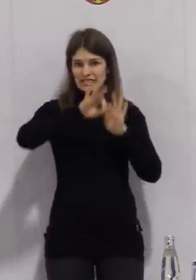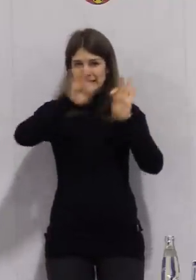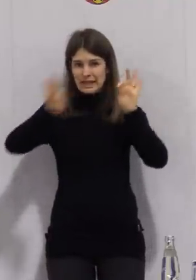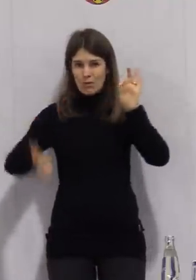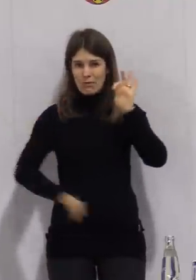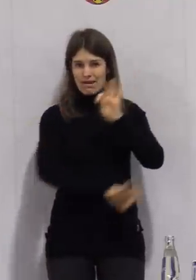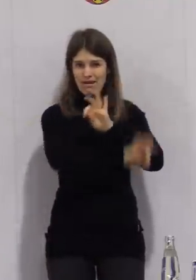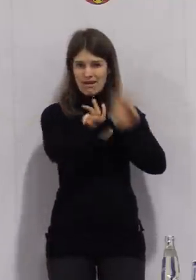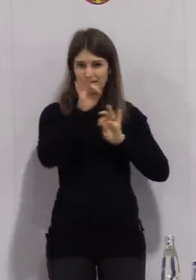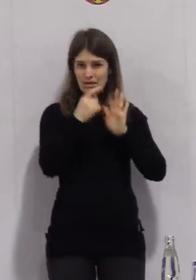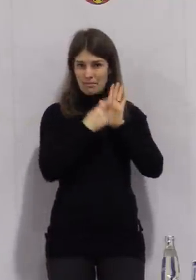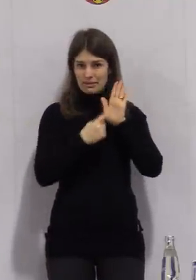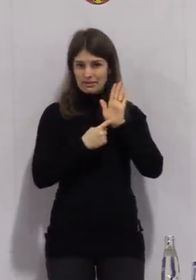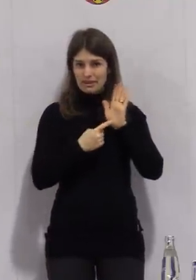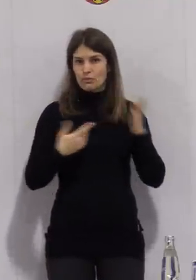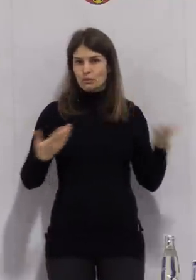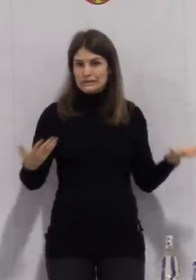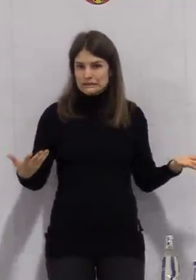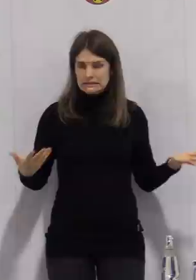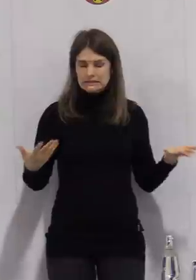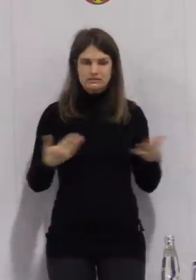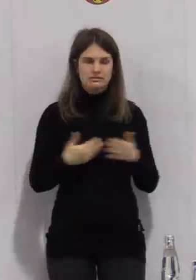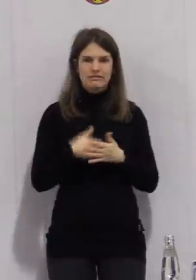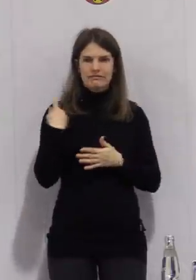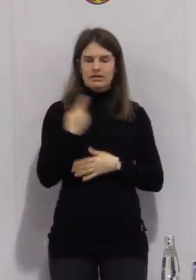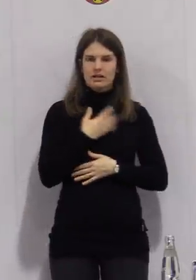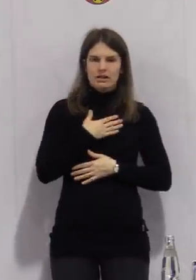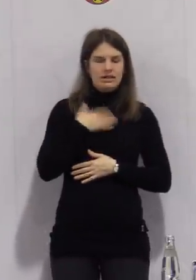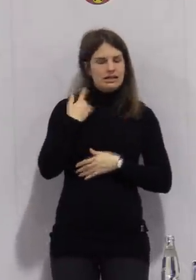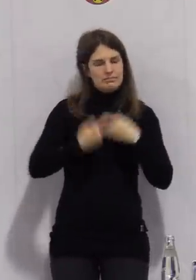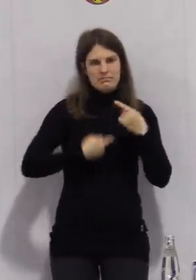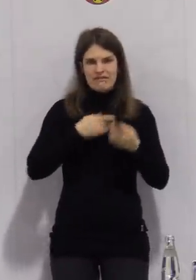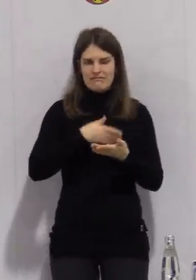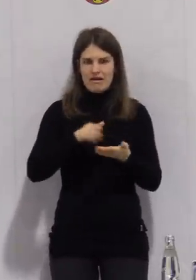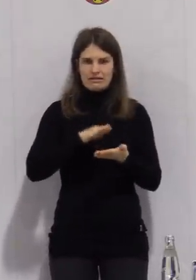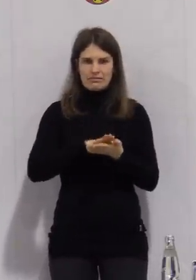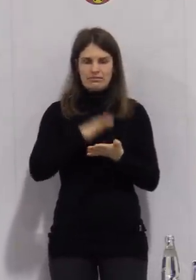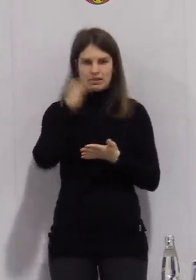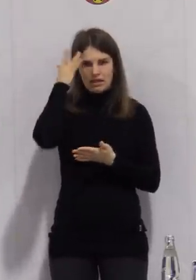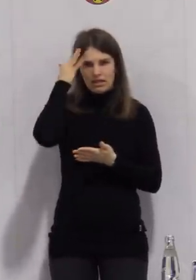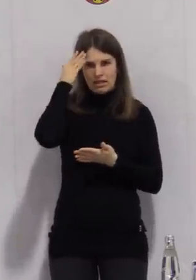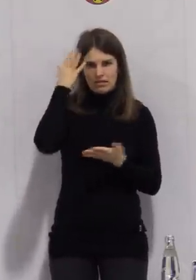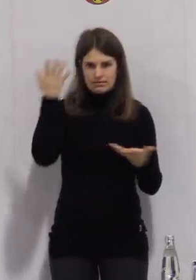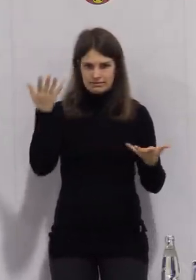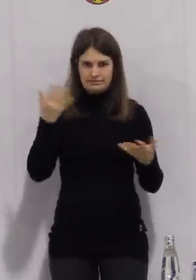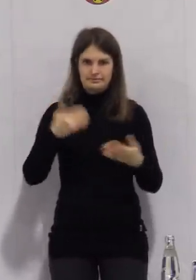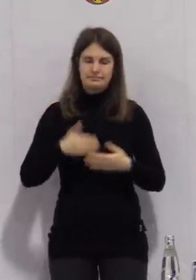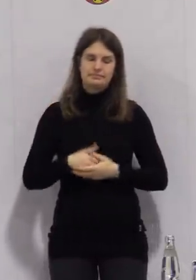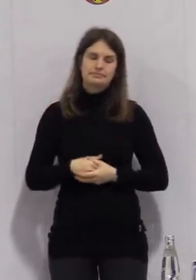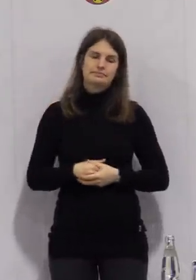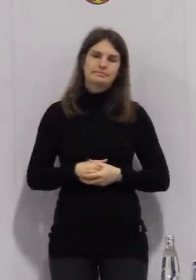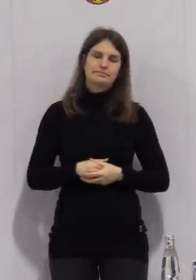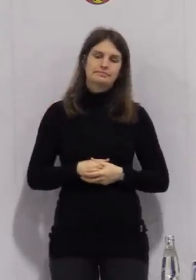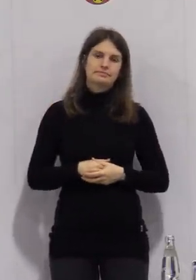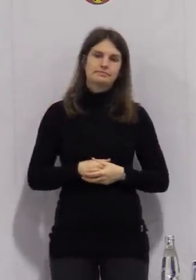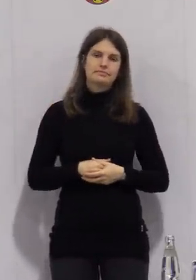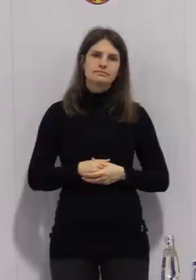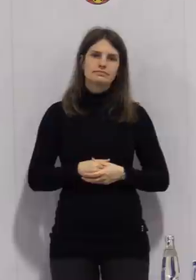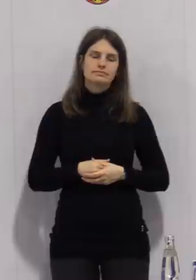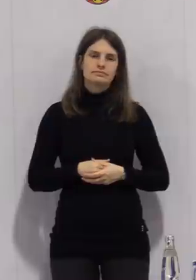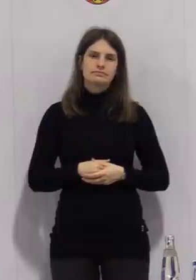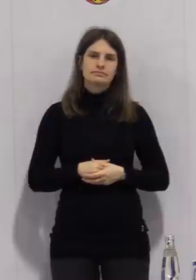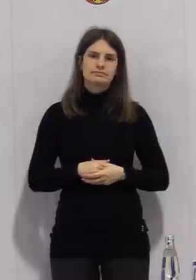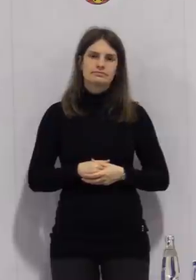sehen wir die Situation mit Sorge. Allerdings, wenn wir uns anschauen,